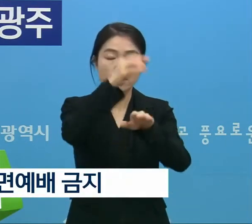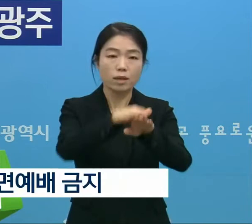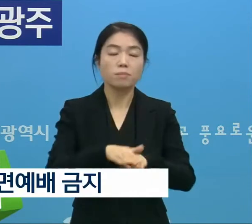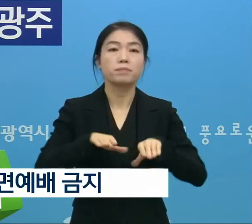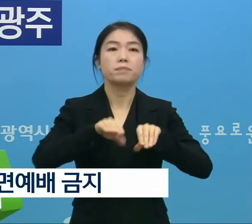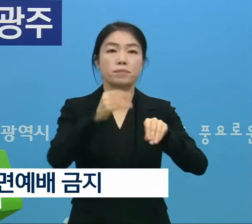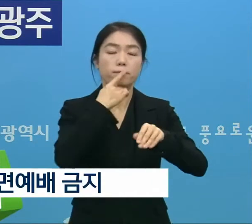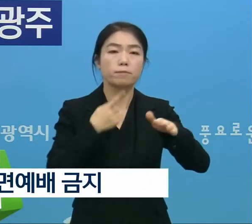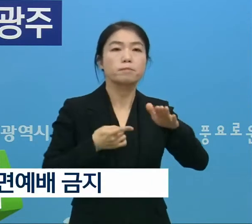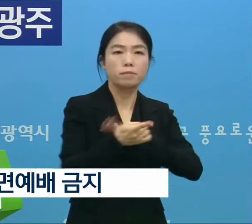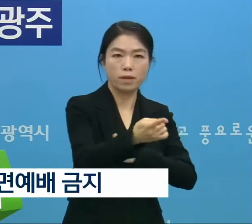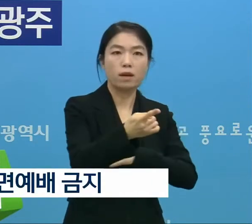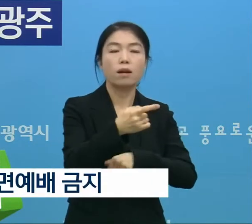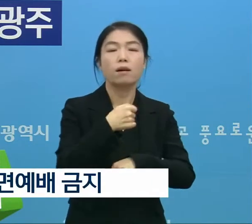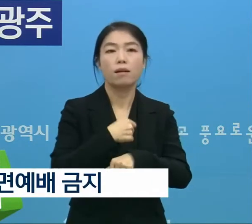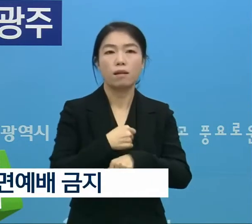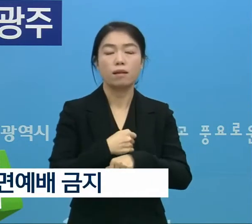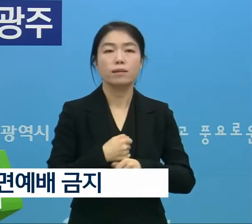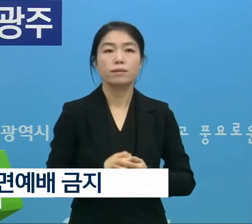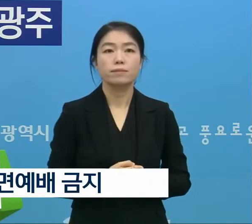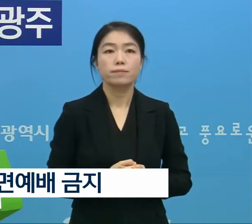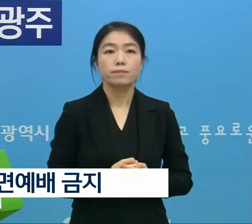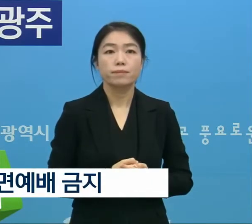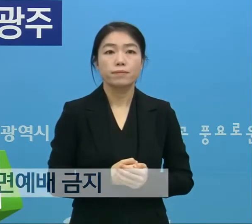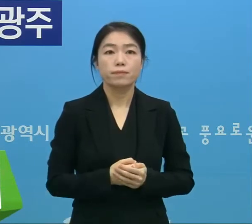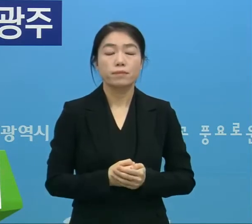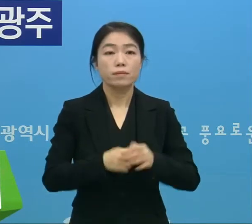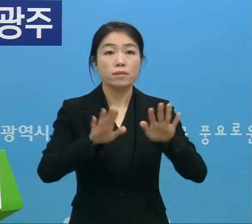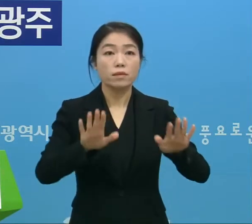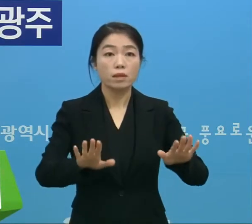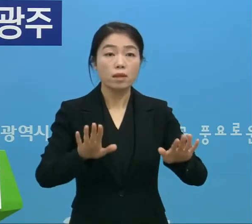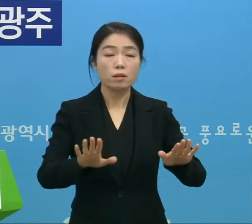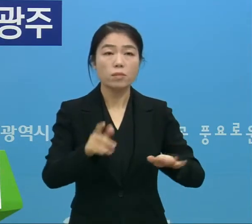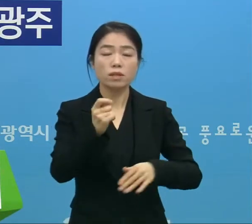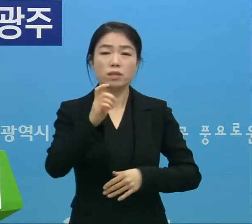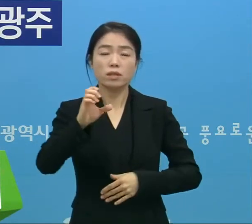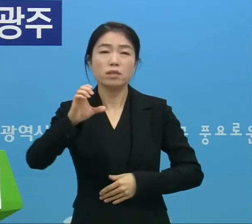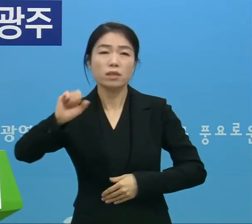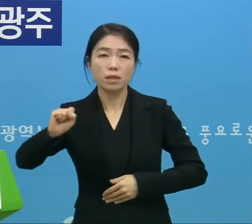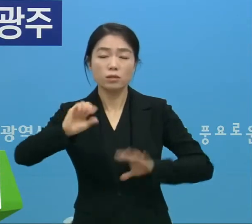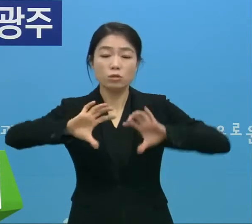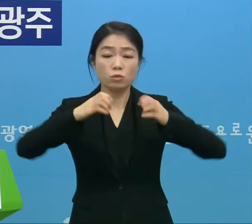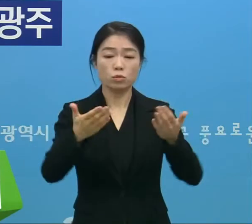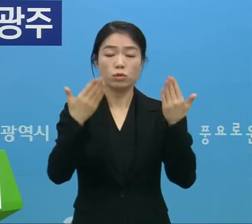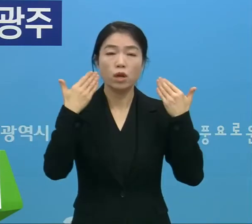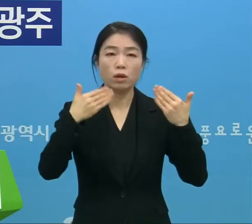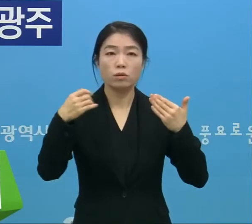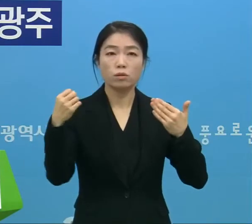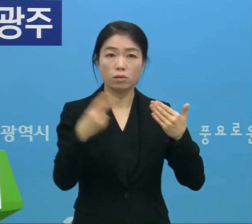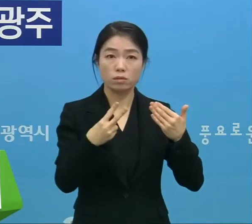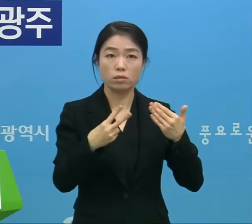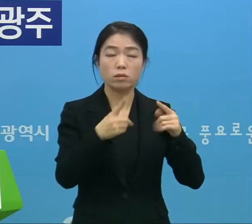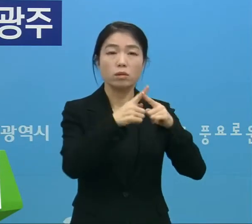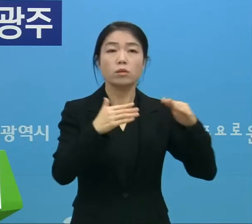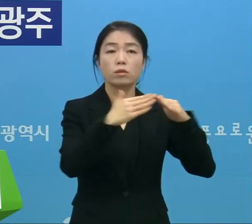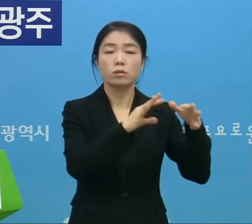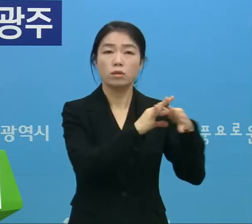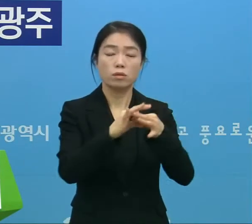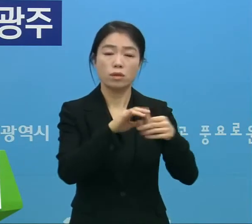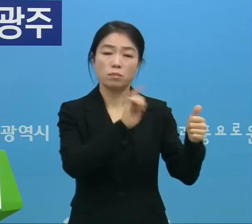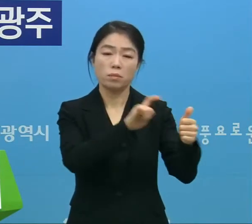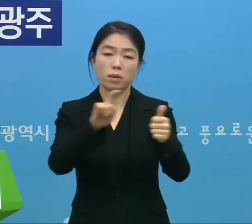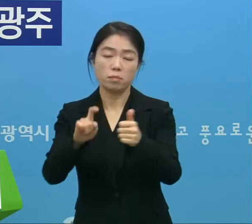행정명령을 내립니다. 이번 달에 TCS 국제학교를 비롯해 교회 관련